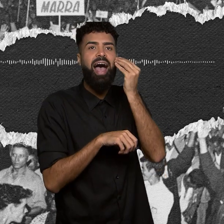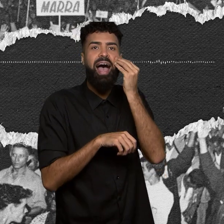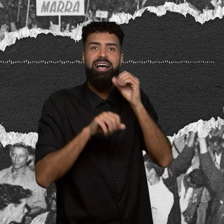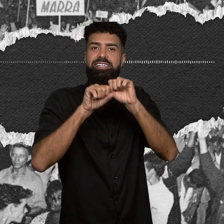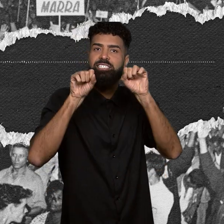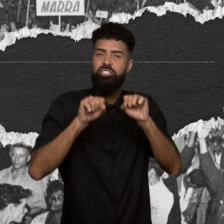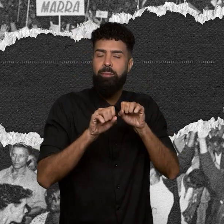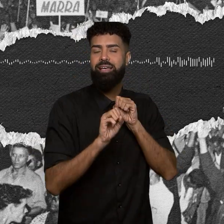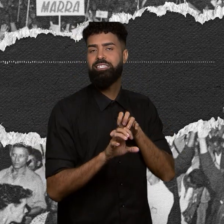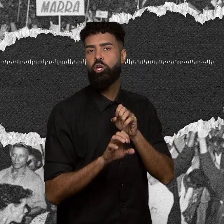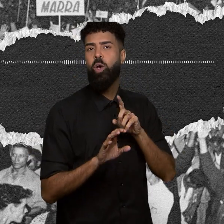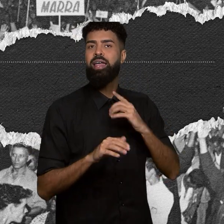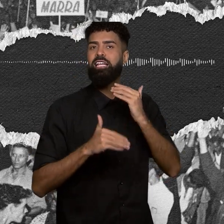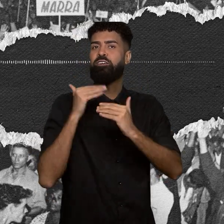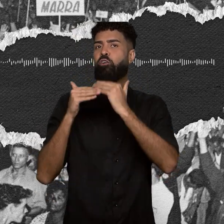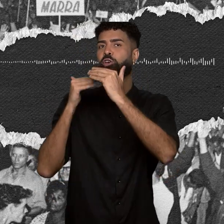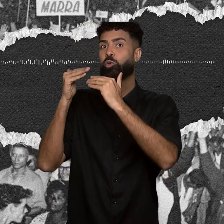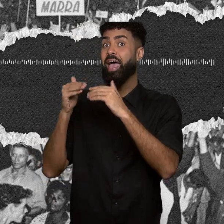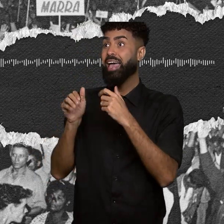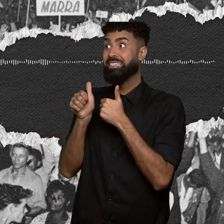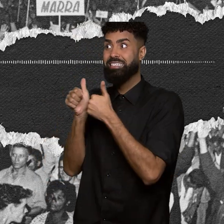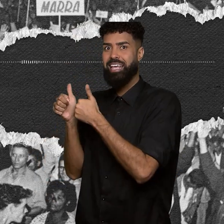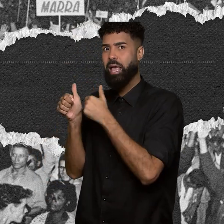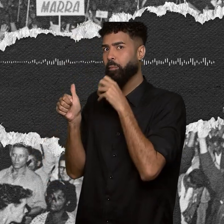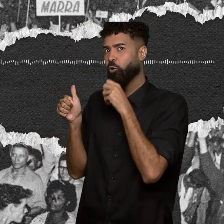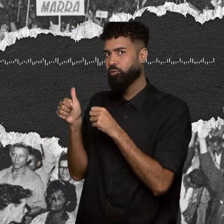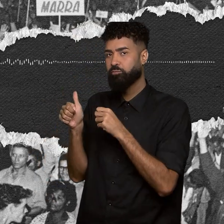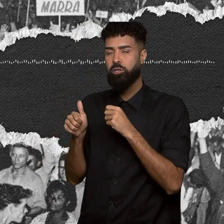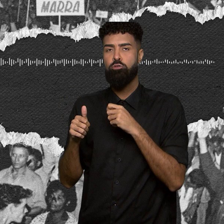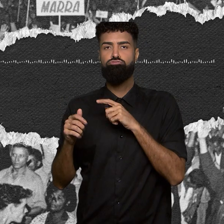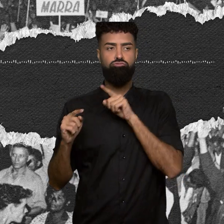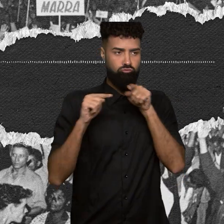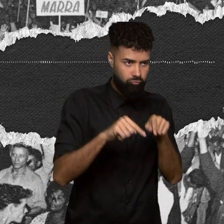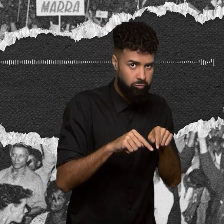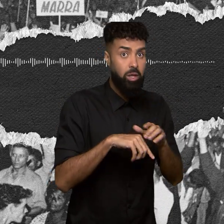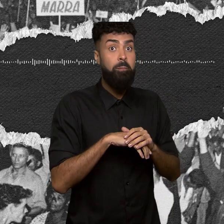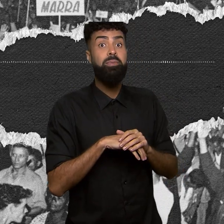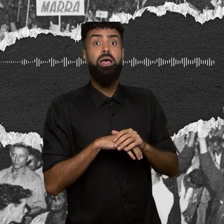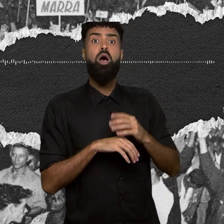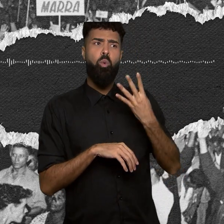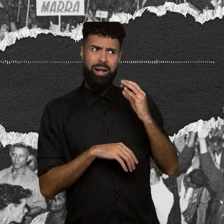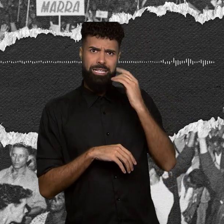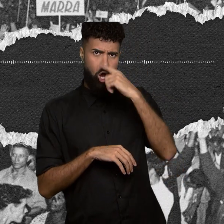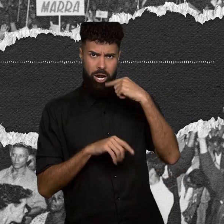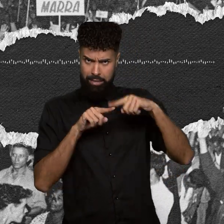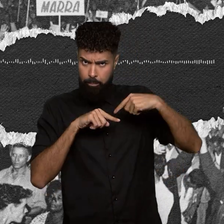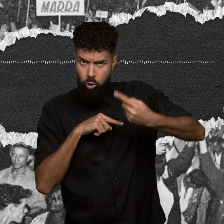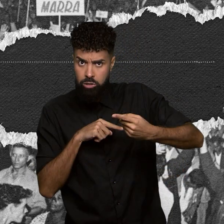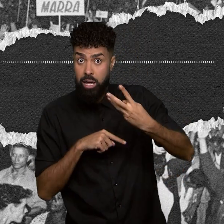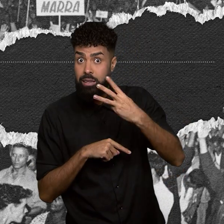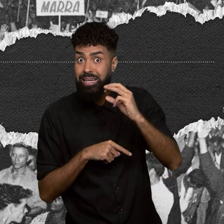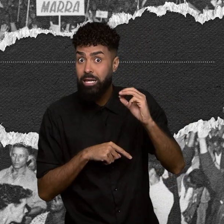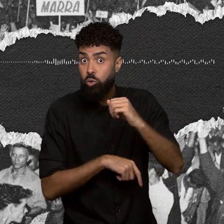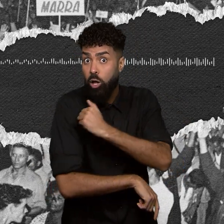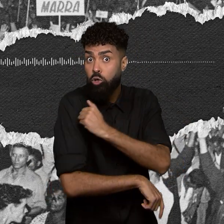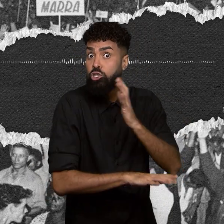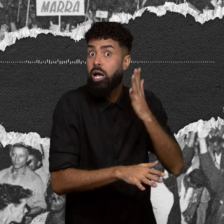Paulo Freire à frente. E depois das 40 horas, 300 alunos estavam alfabetizados em Angicos. O